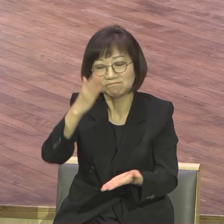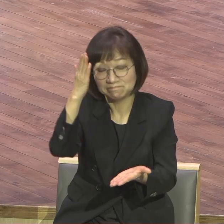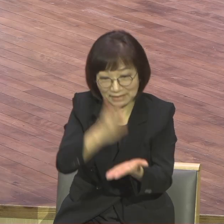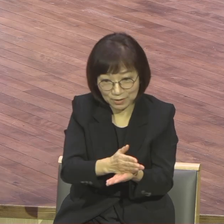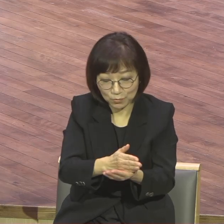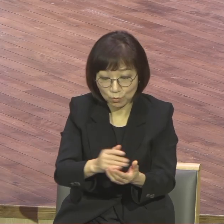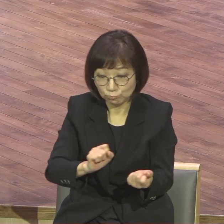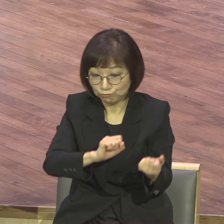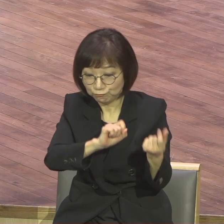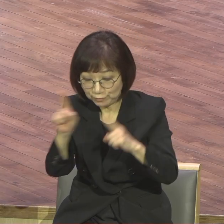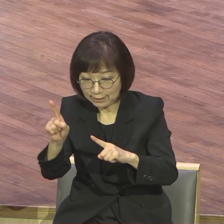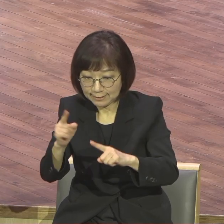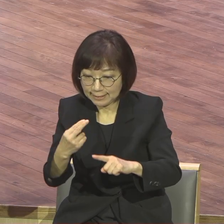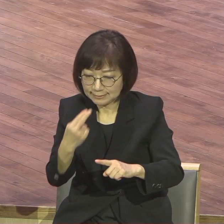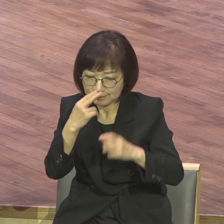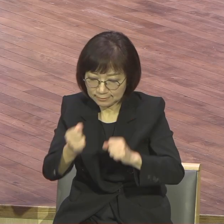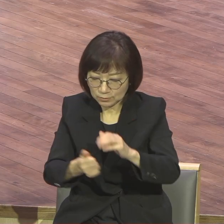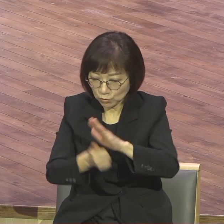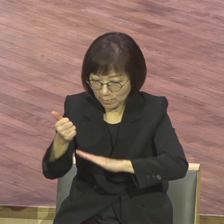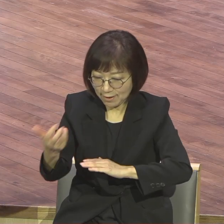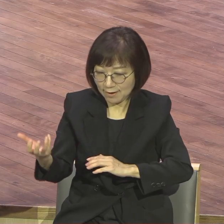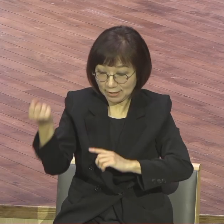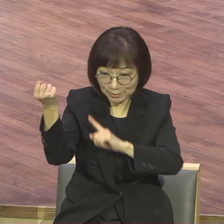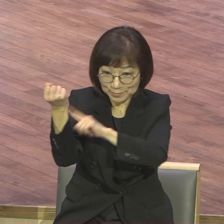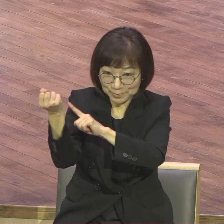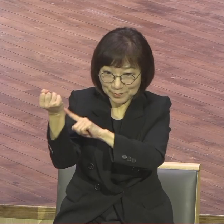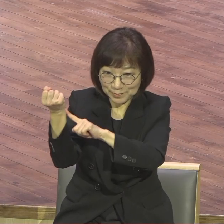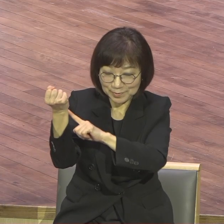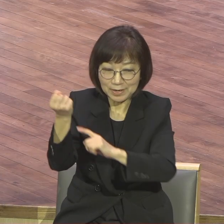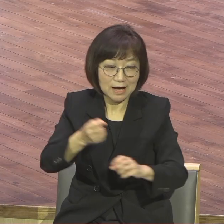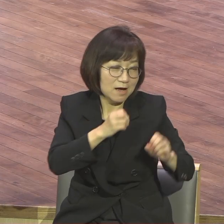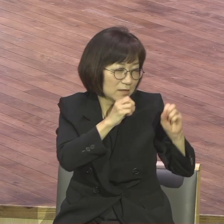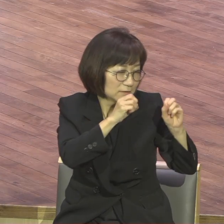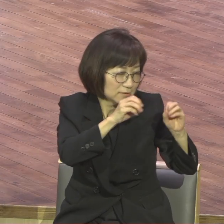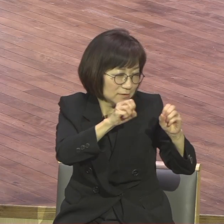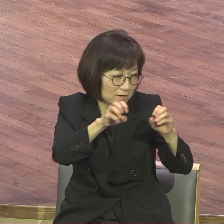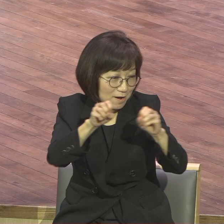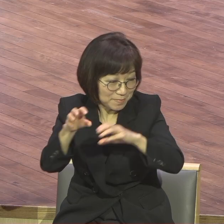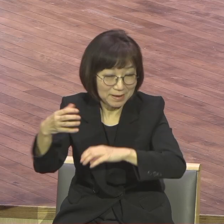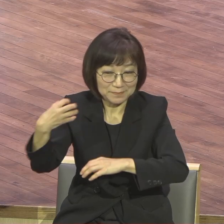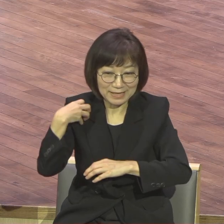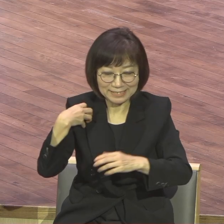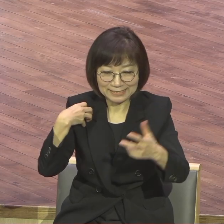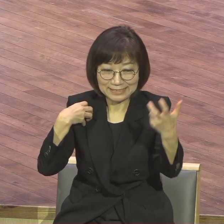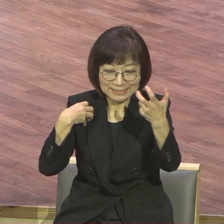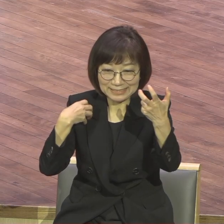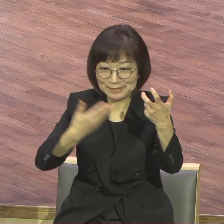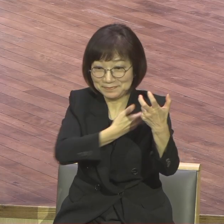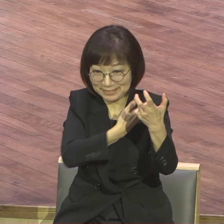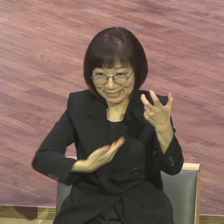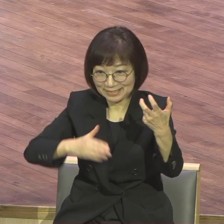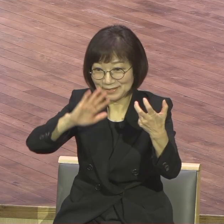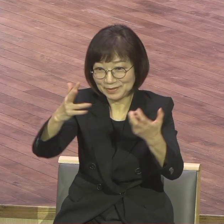누리면서 증거하는 산소망의 전파자 70제자들 다 되시기를 제모로 축복합니다